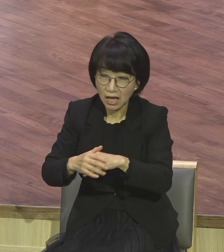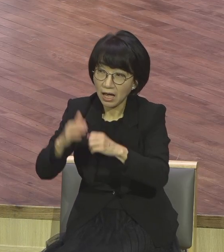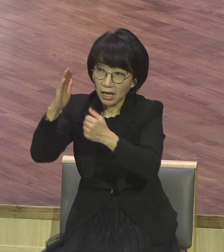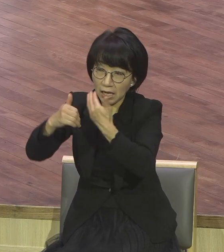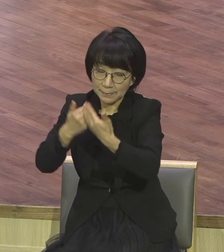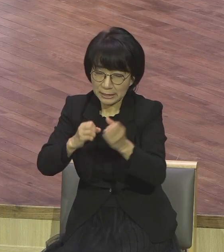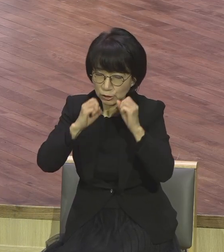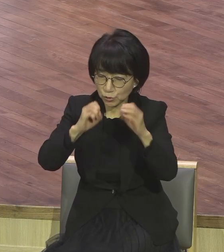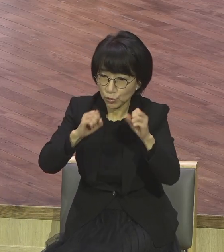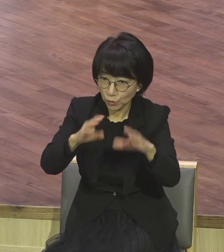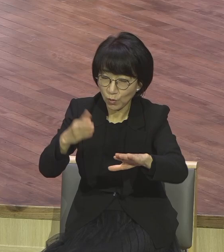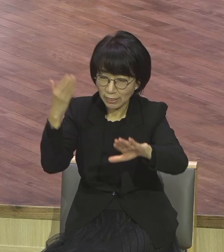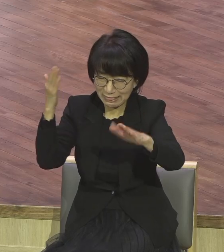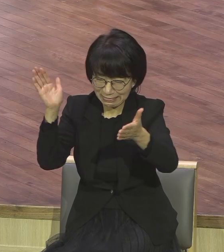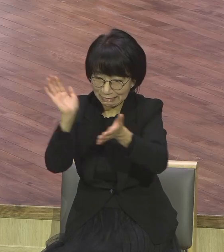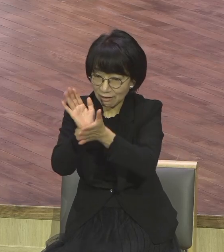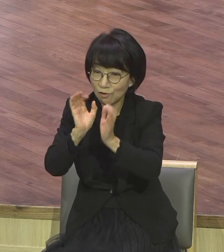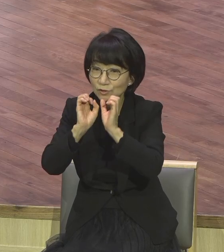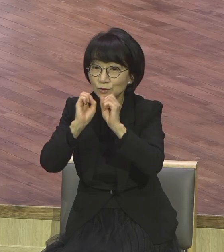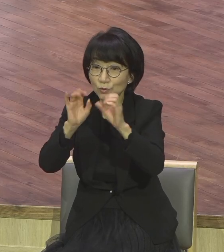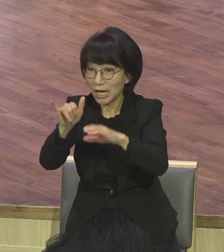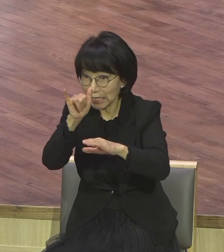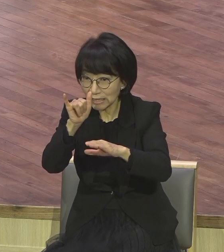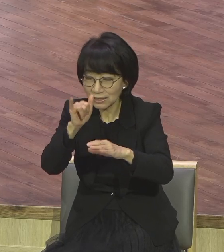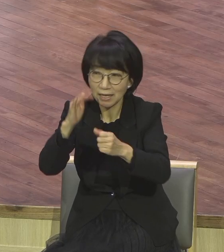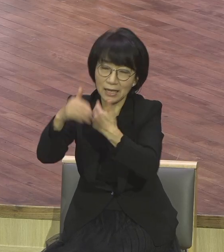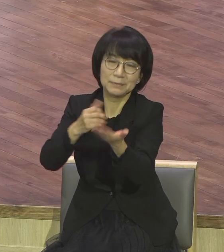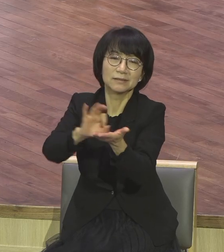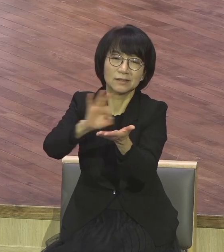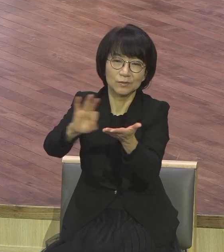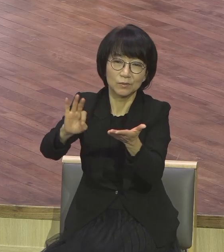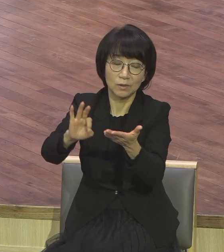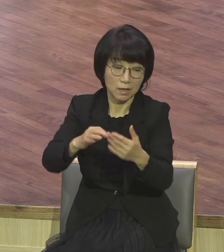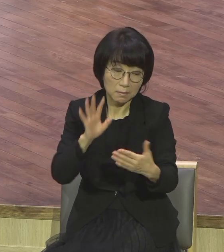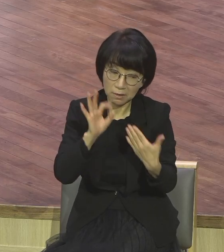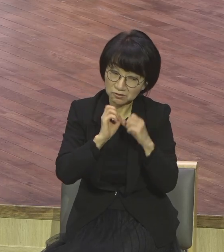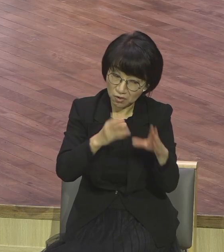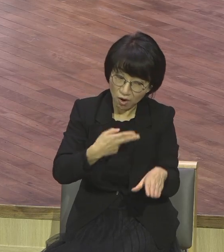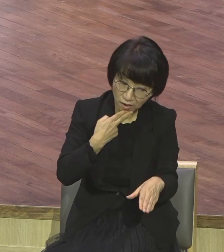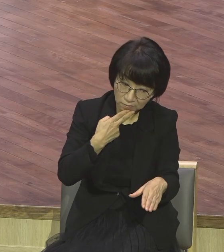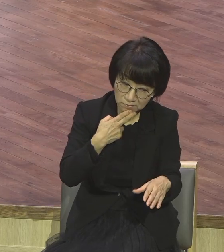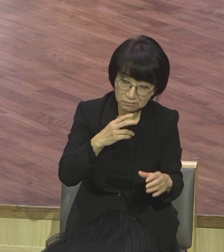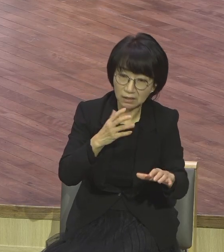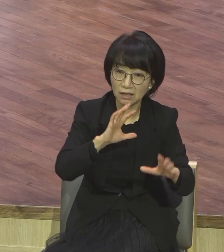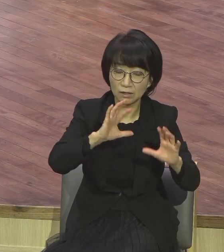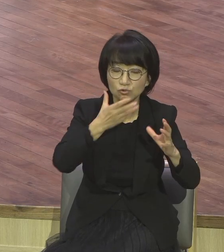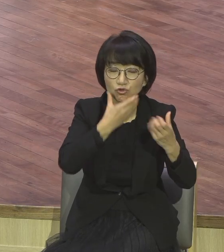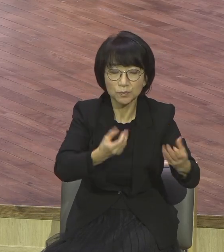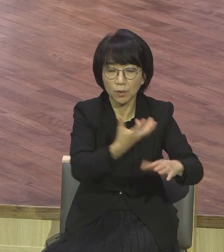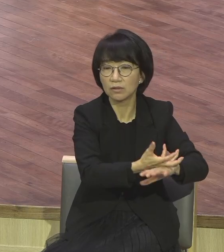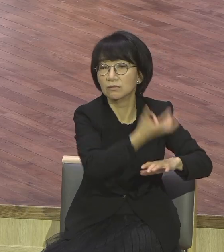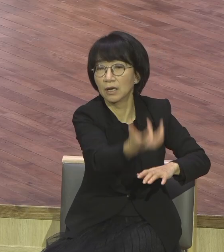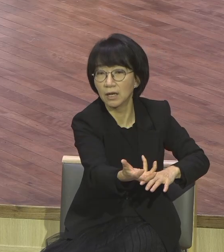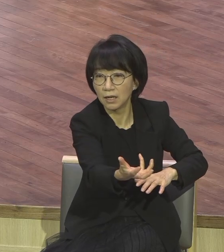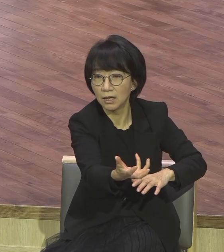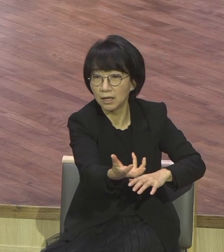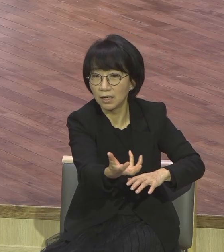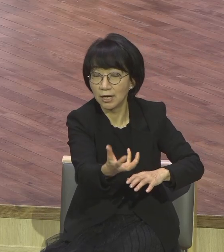열정 가진 그 나라를 하나님이 쓰신다니까요 아멘 그렇다면 그 개인을 하나님이 그렇게 쓰신다는 거예요